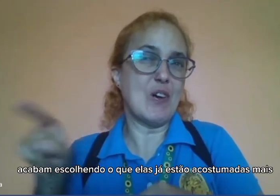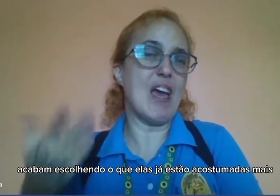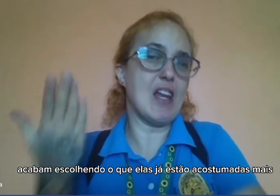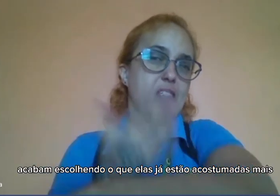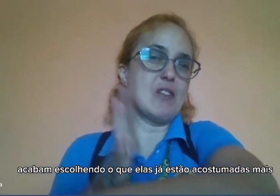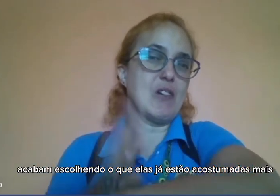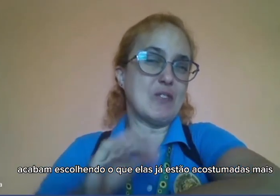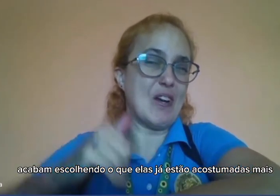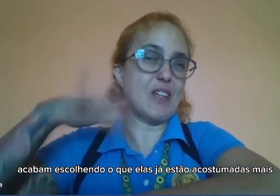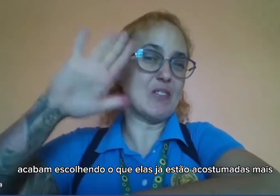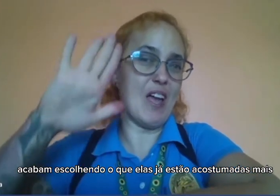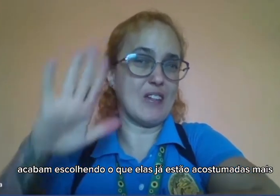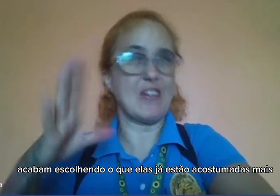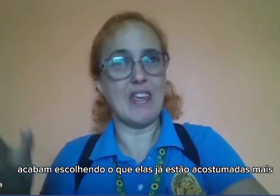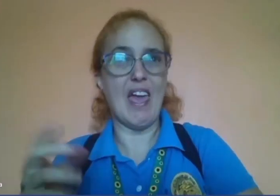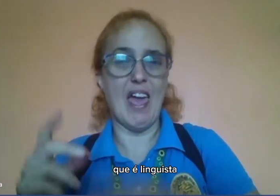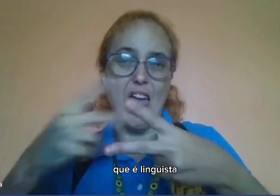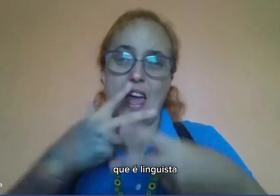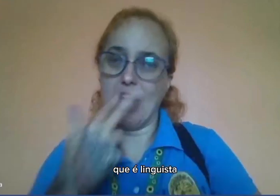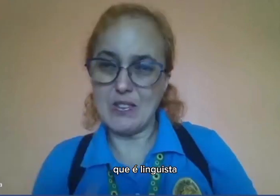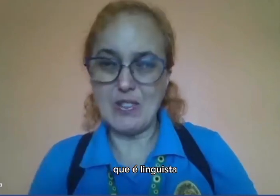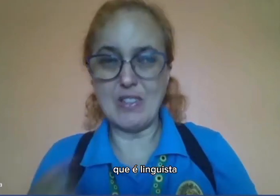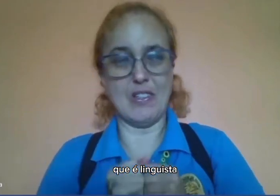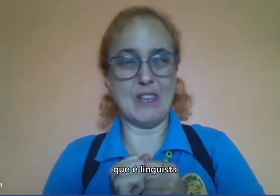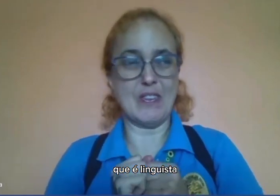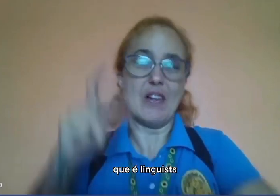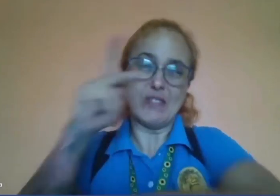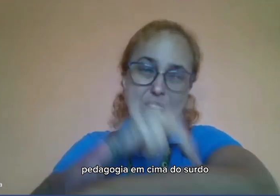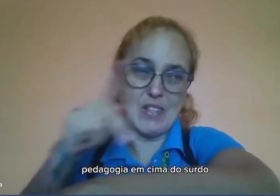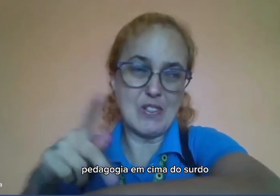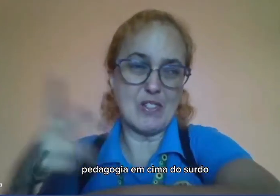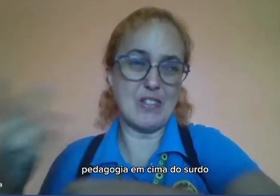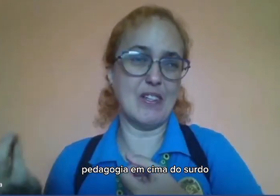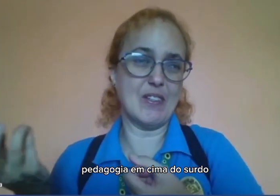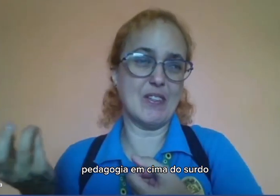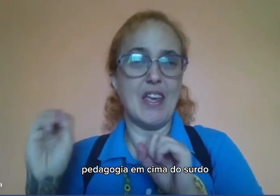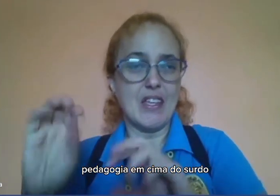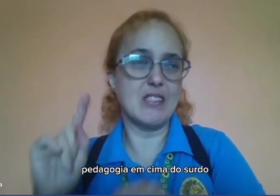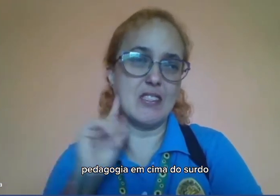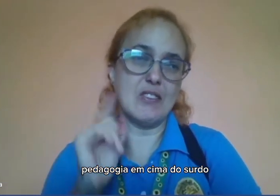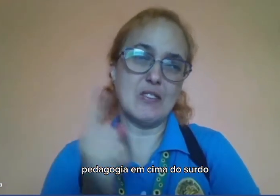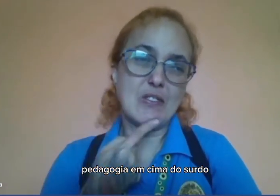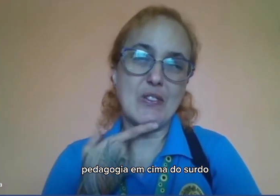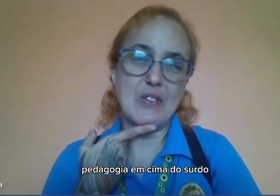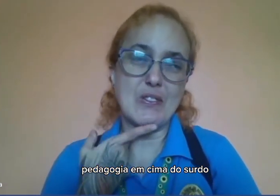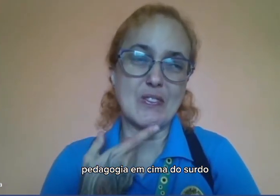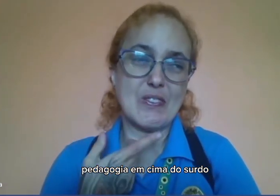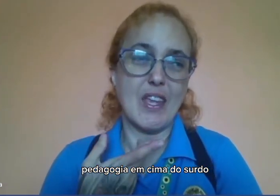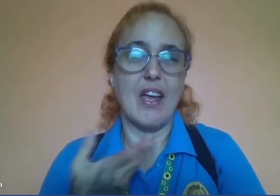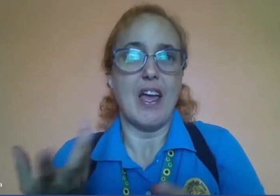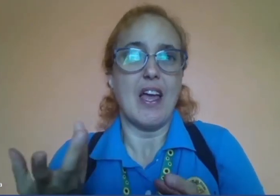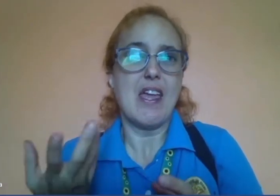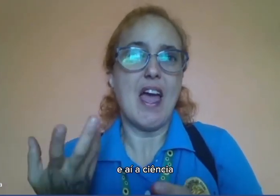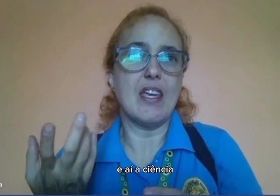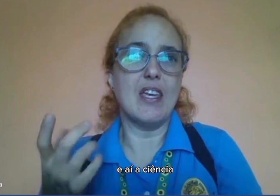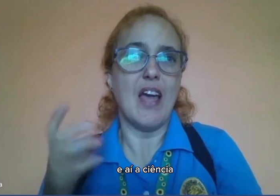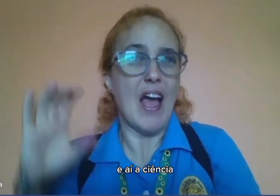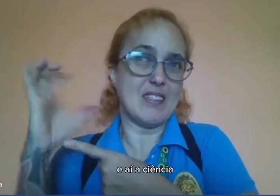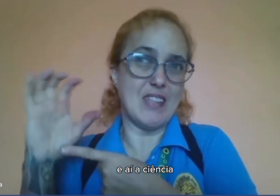o que elas já estão acostumados a mais, que é linguista, pedagogia, ensino de saúde. E aí a